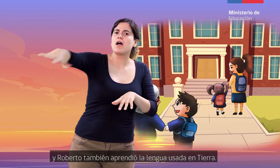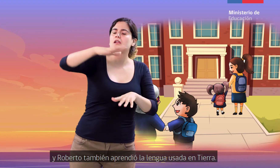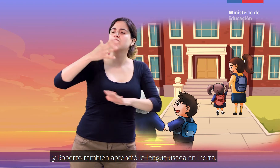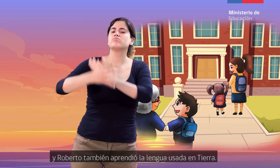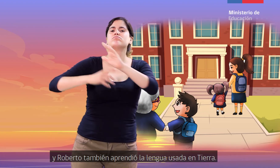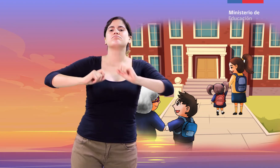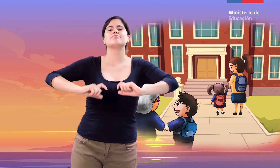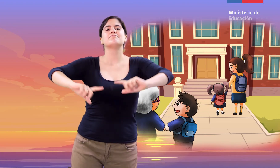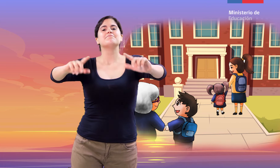tierra.